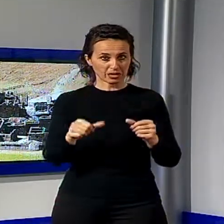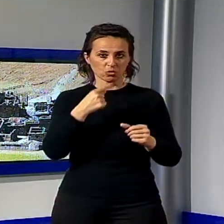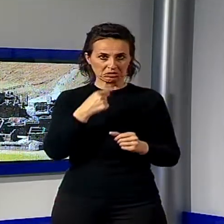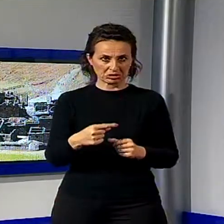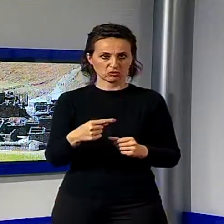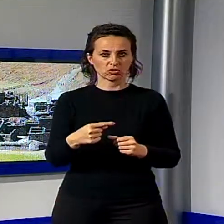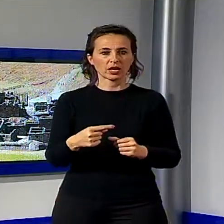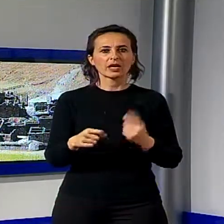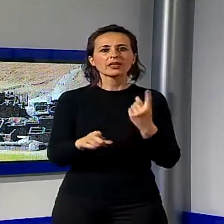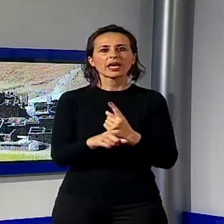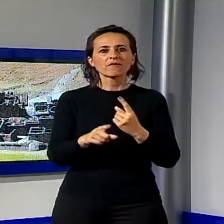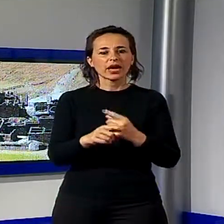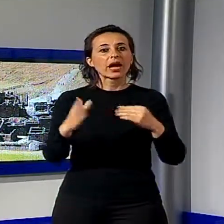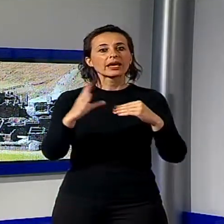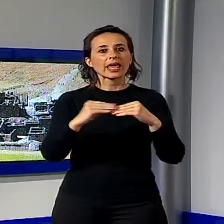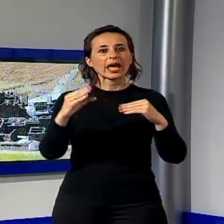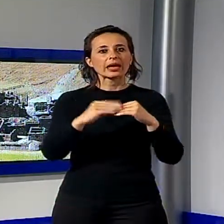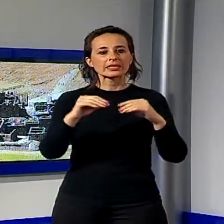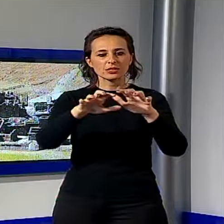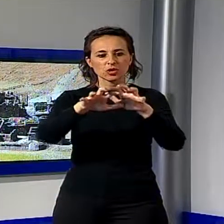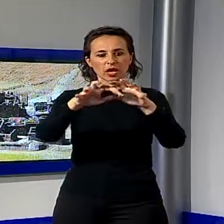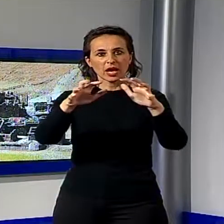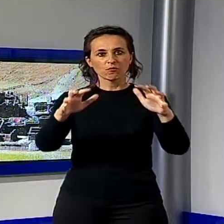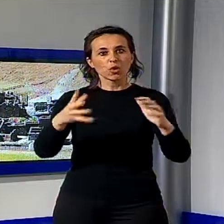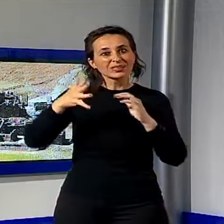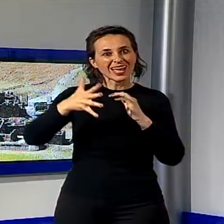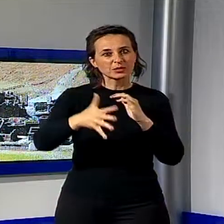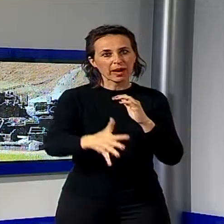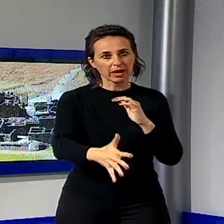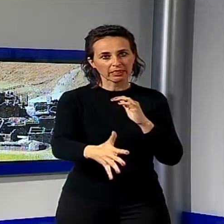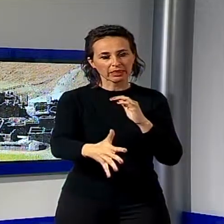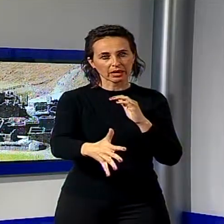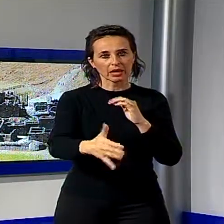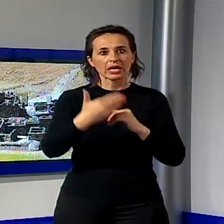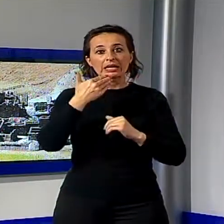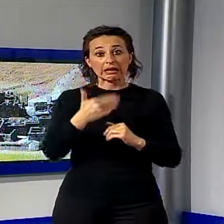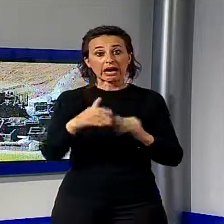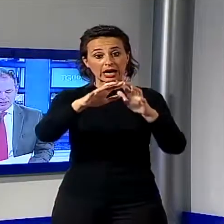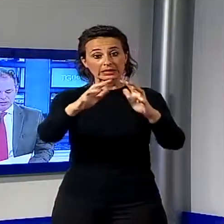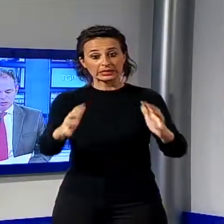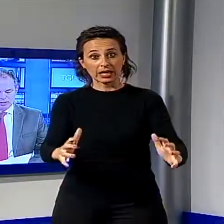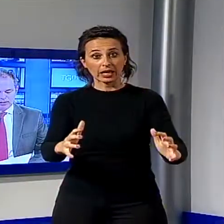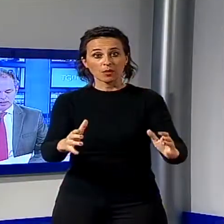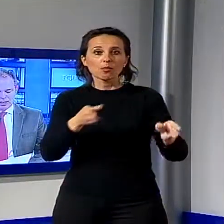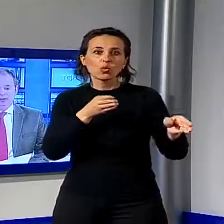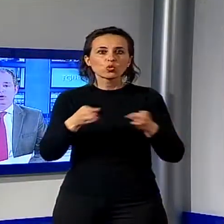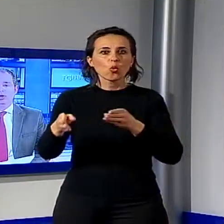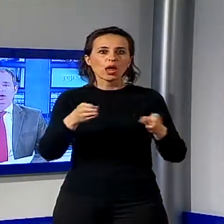in esame la realizzazione di un involucro trasparente che permetta di visionare il paesino durante l'anno. Gli